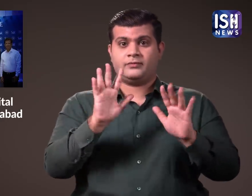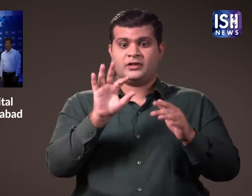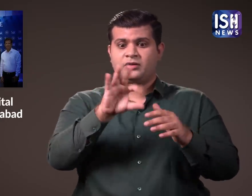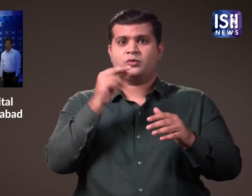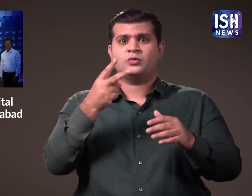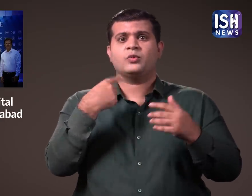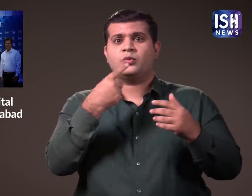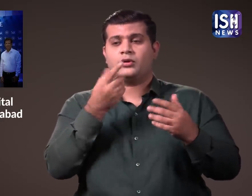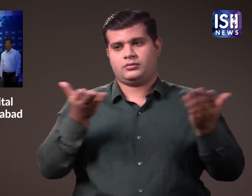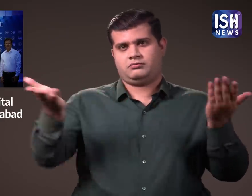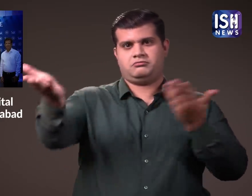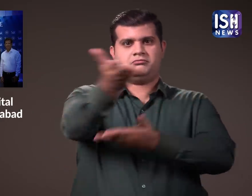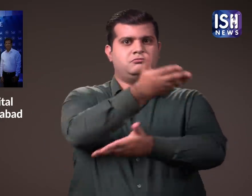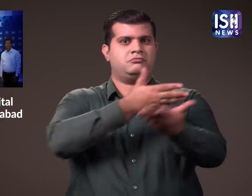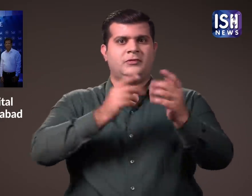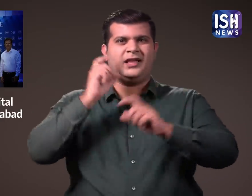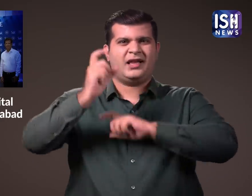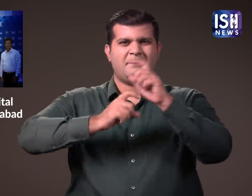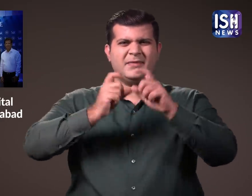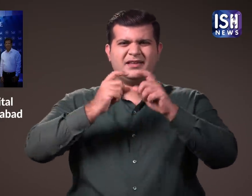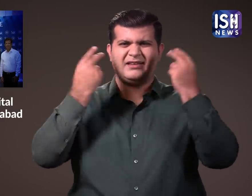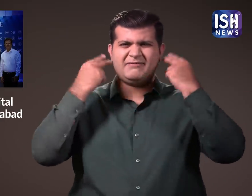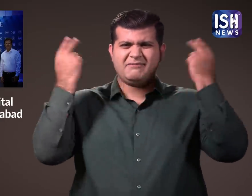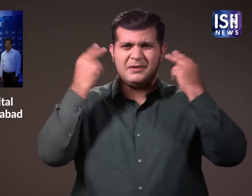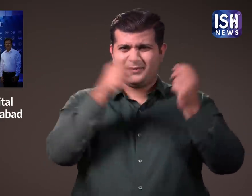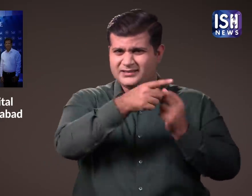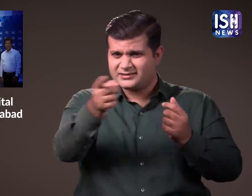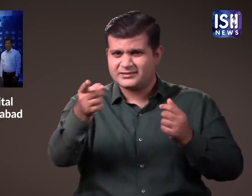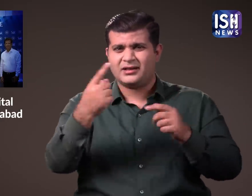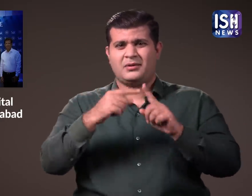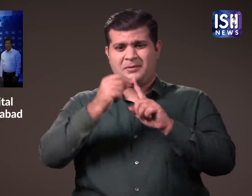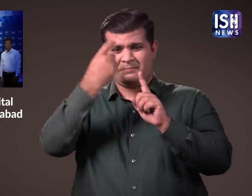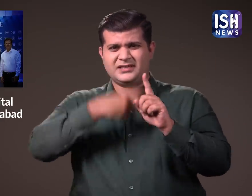टीमों को खरीदने के लिए प्रसिद कंपनियों और व्यक्तियों का स्वागत है.